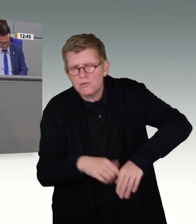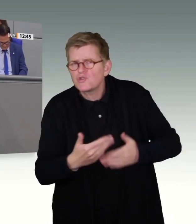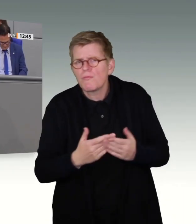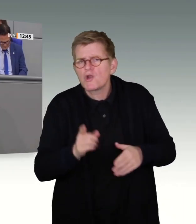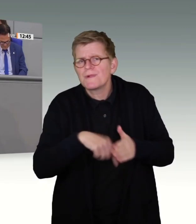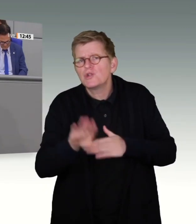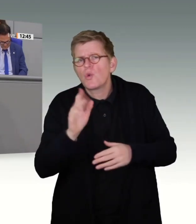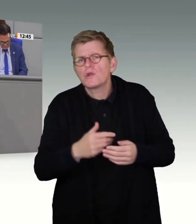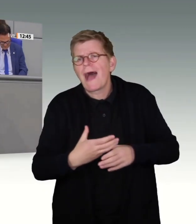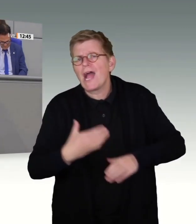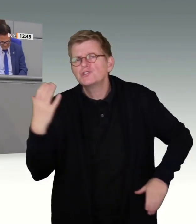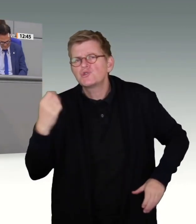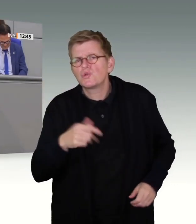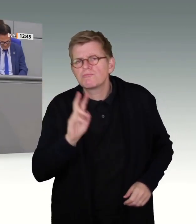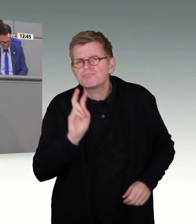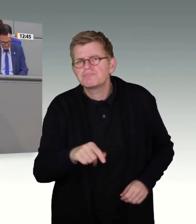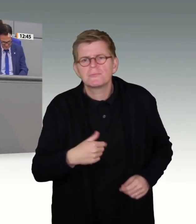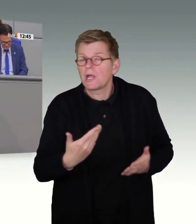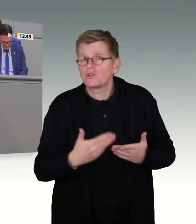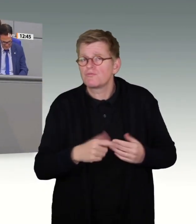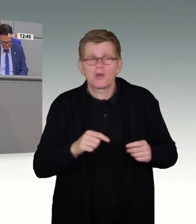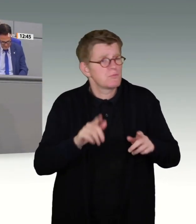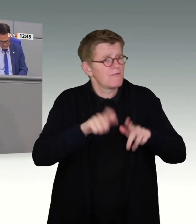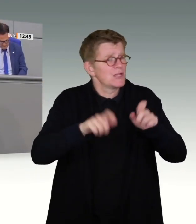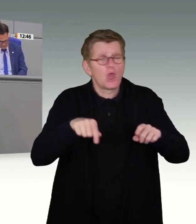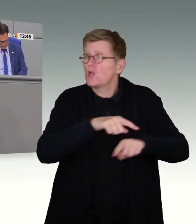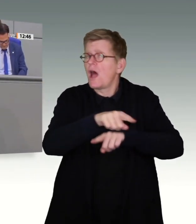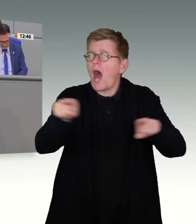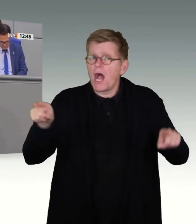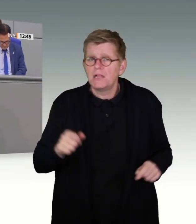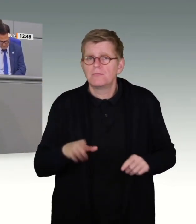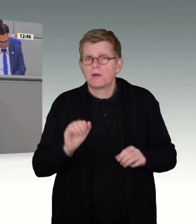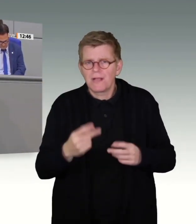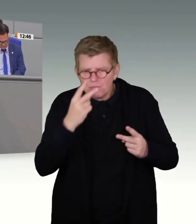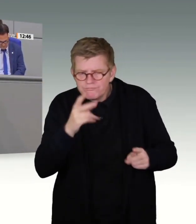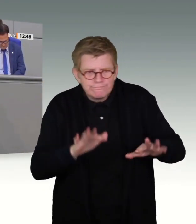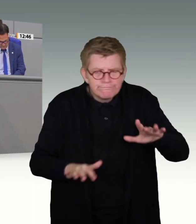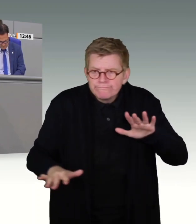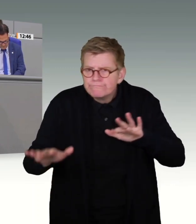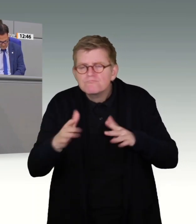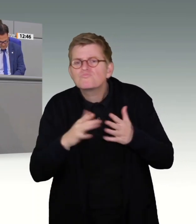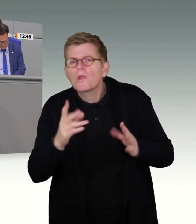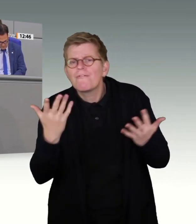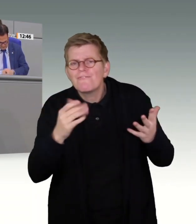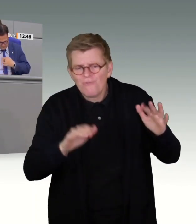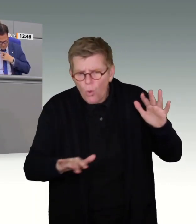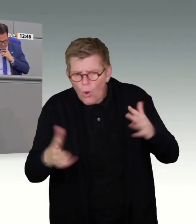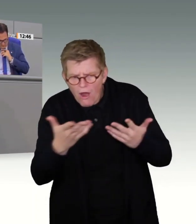jeweilige Aufenthaltsort aller Menschen aufgezeichnet würden und entsprechend nachvollzogen werden könnten, wenn es sich als nötig erweisen sollte,